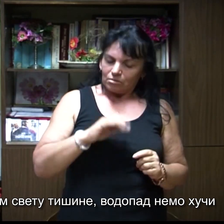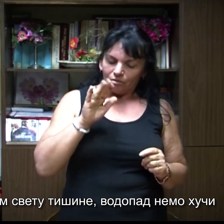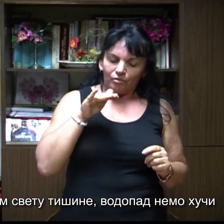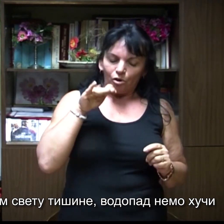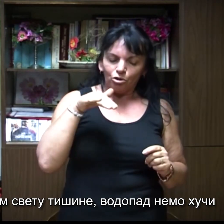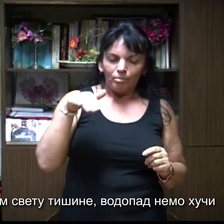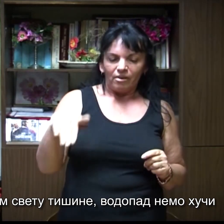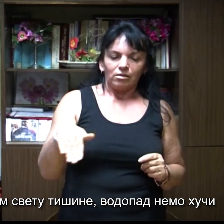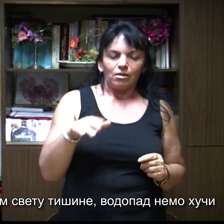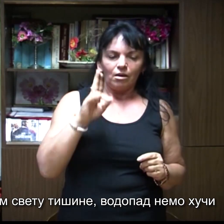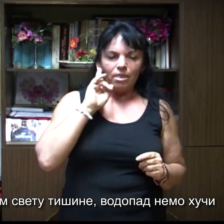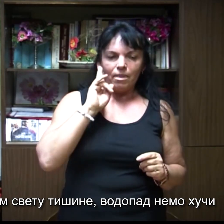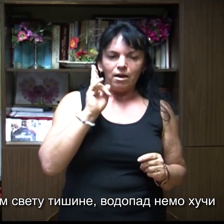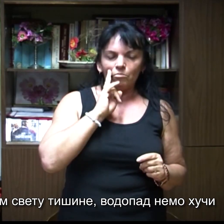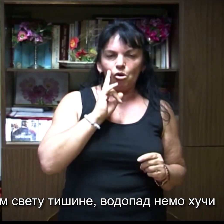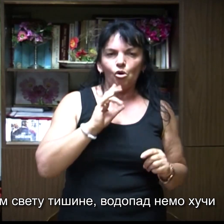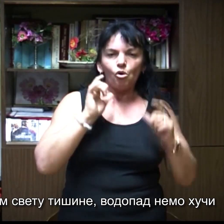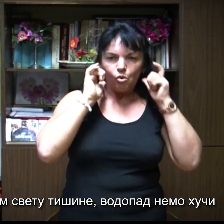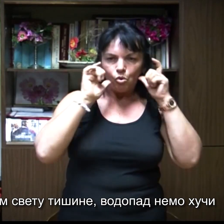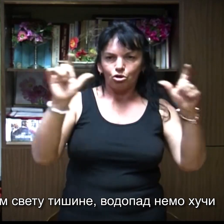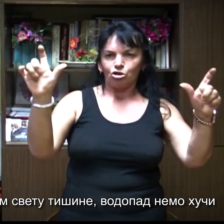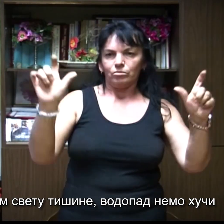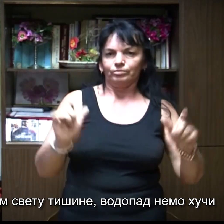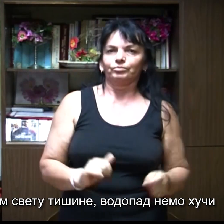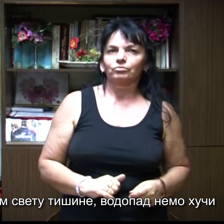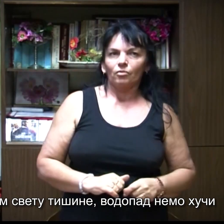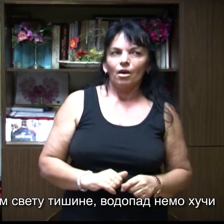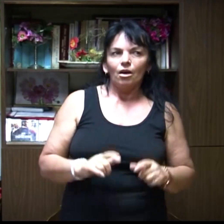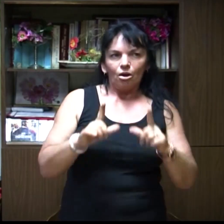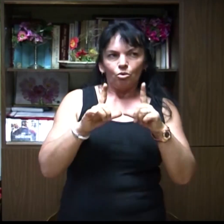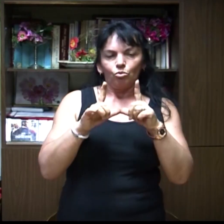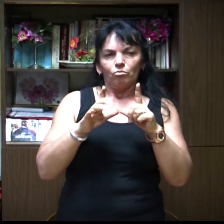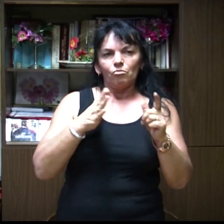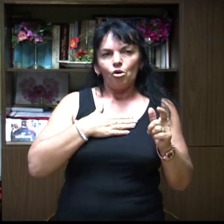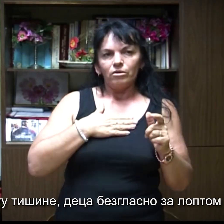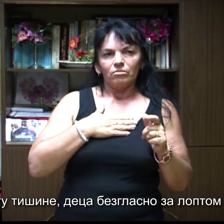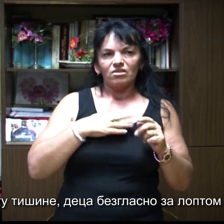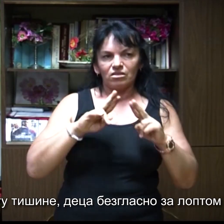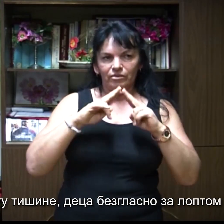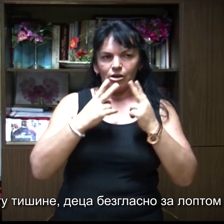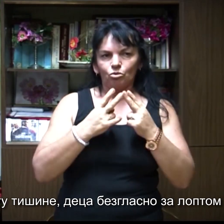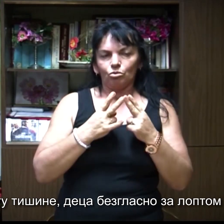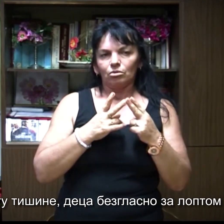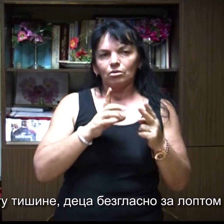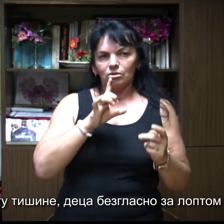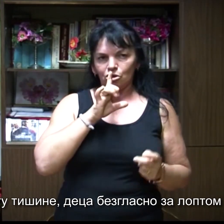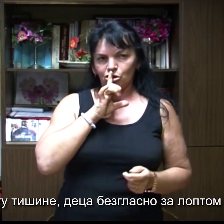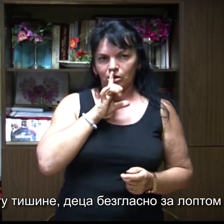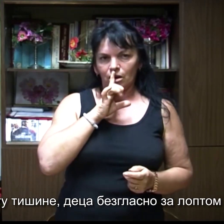podopat nemo učim, u mojem svetu tišine,